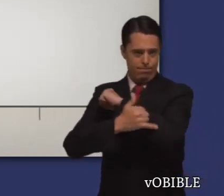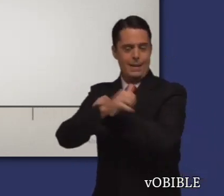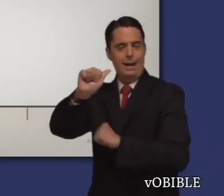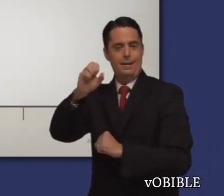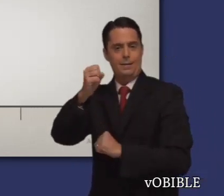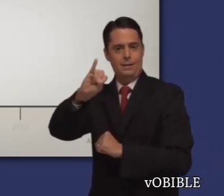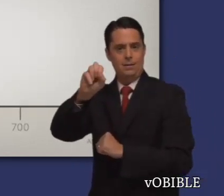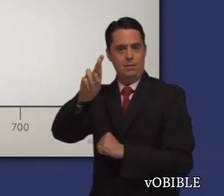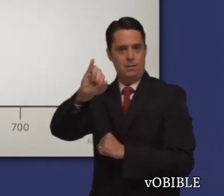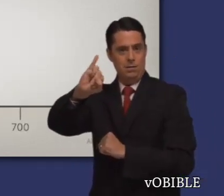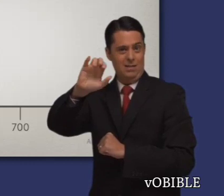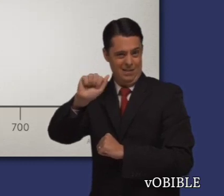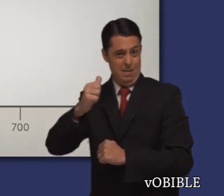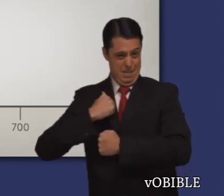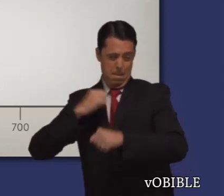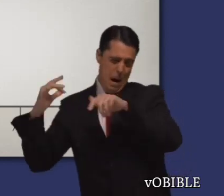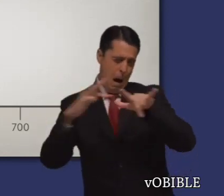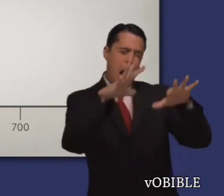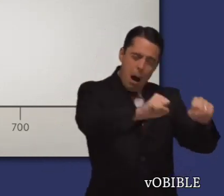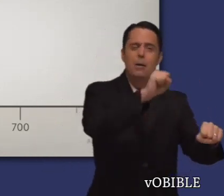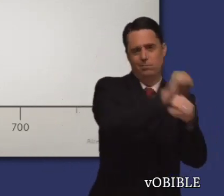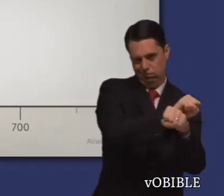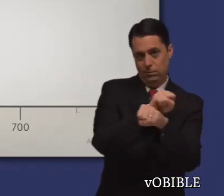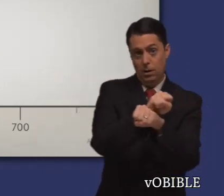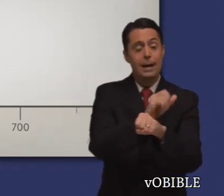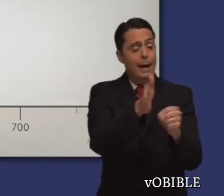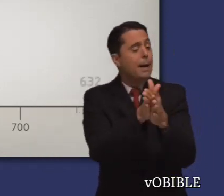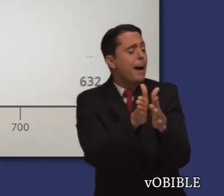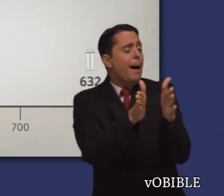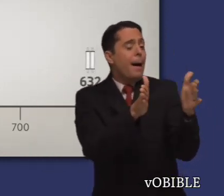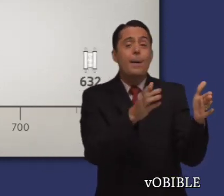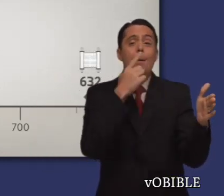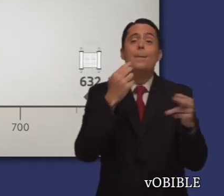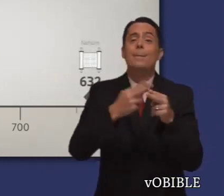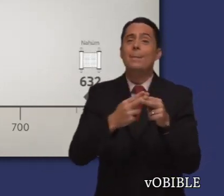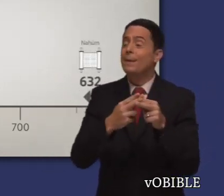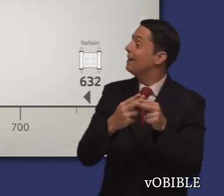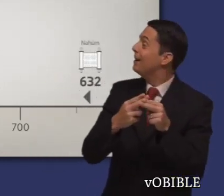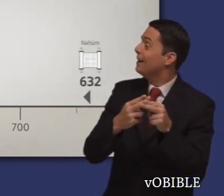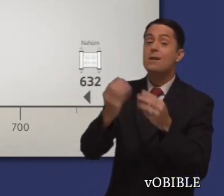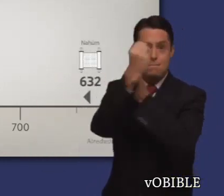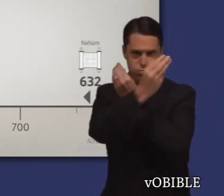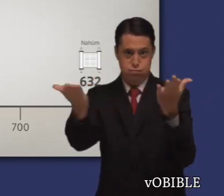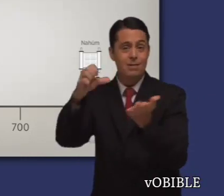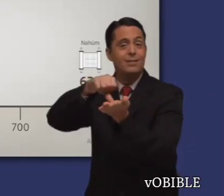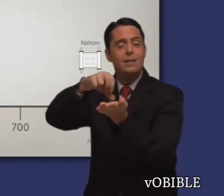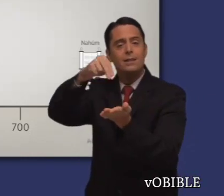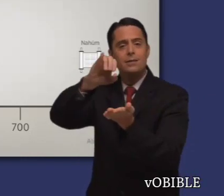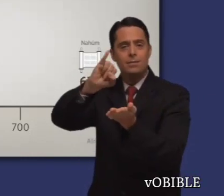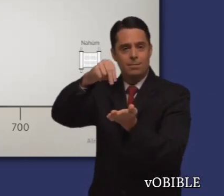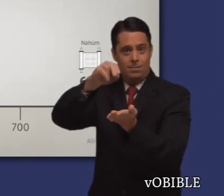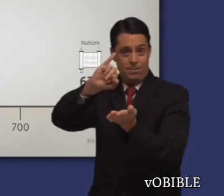Eso fue unos 100 años antes de que los asirios se llevaran a Israel al destierro, y unos 200 años antes de que Nahum